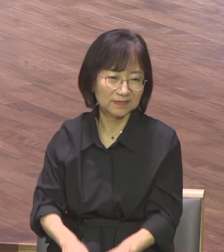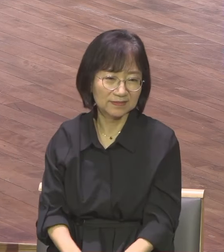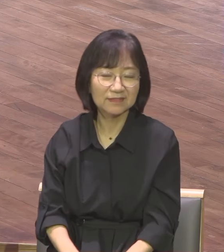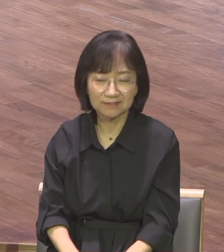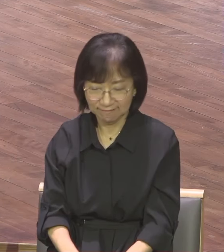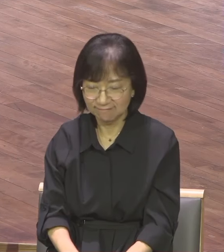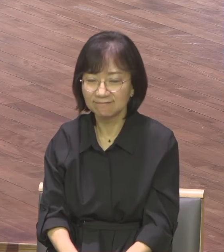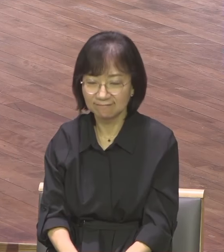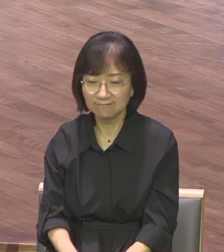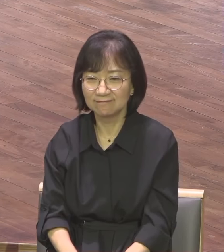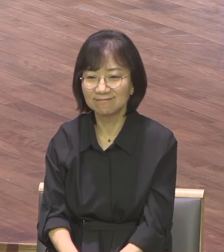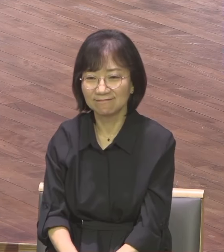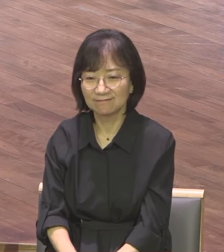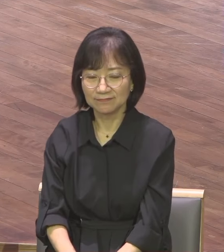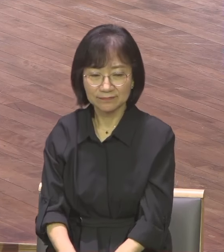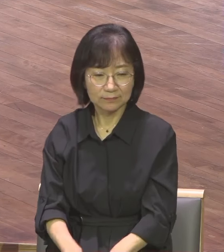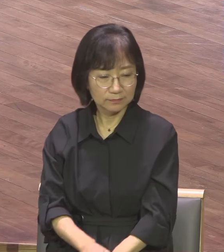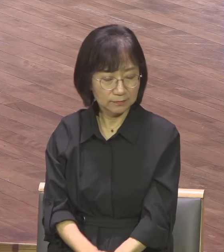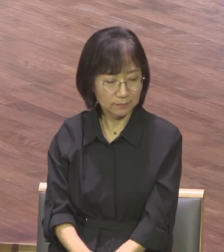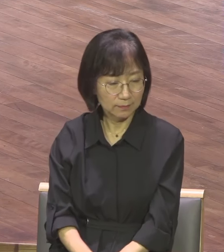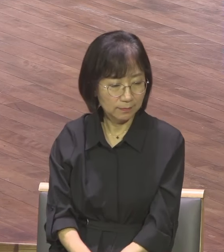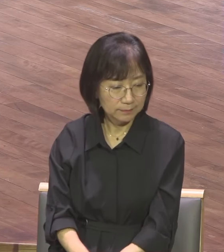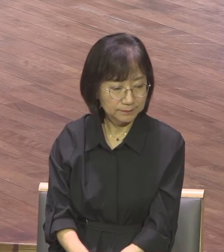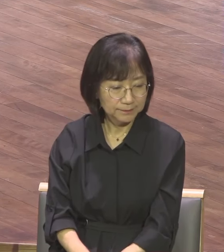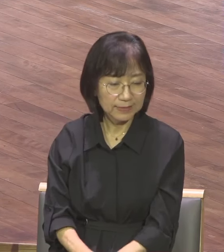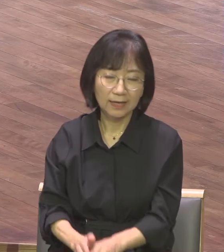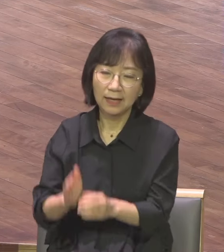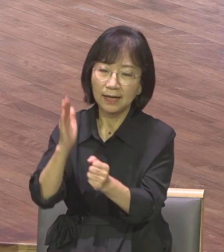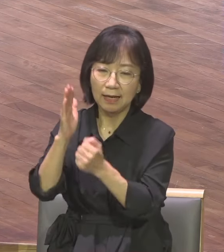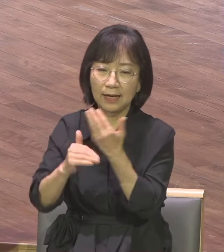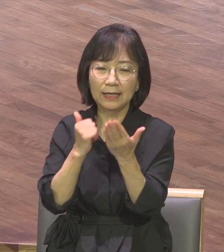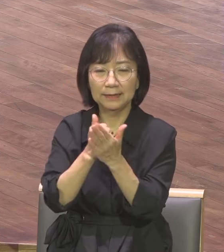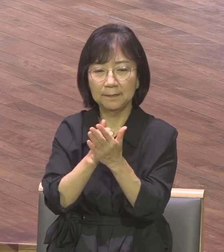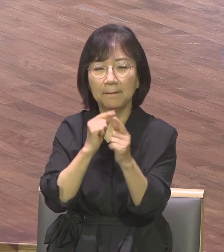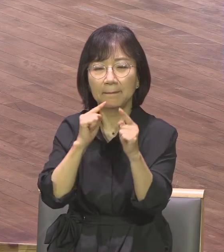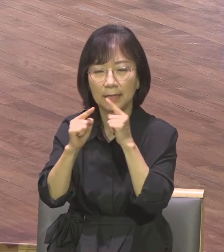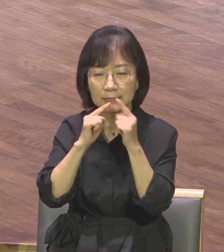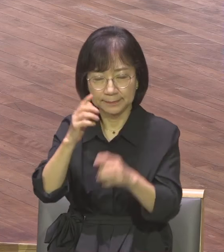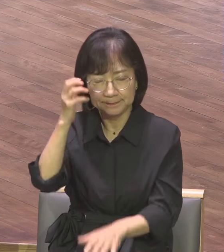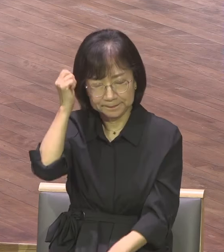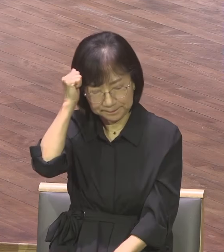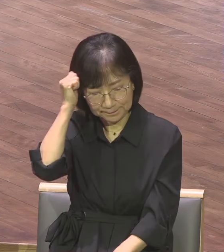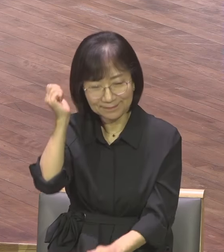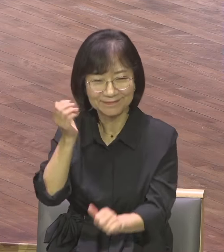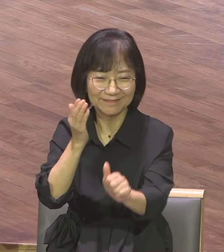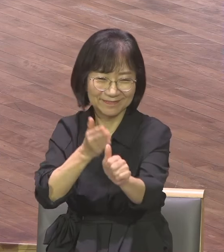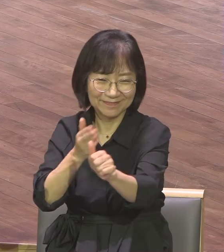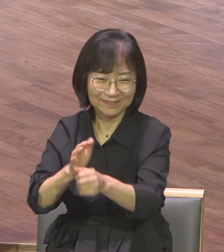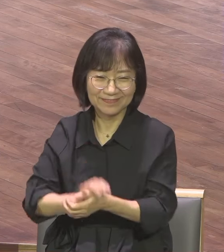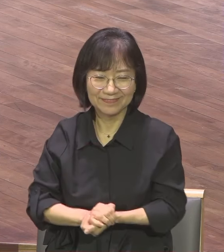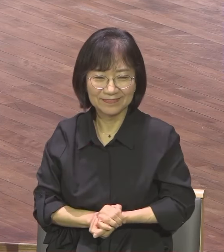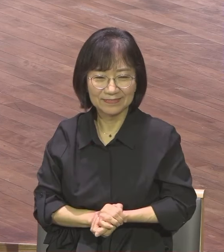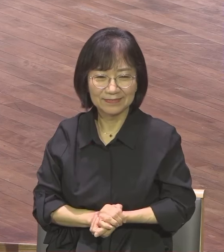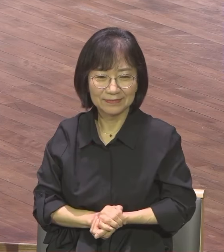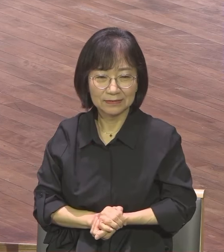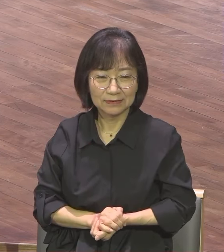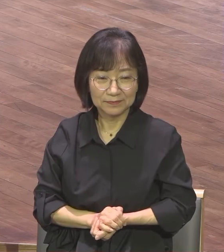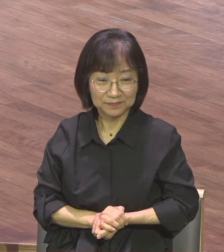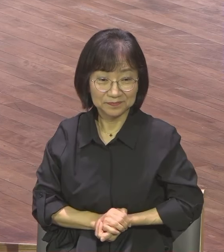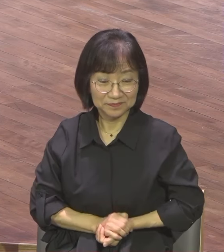하는 나무를 먹으면 정령 죽는다는 하나님의 소리를 들어야 됩니까? 아니야 이 선악을 알게 하는 나무를 열매를 먹으면